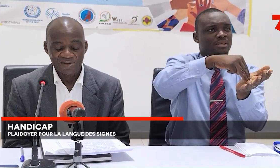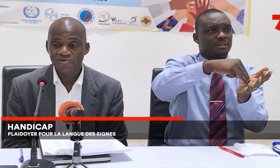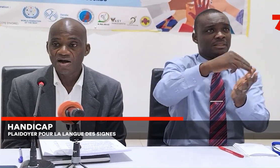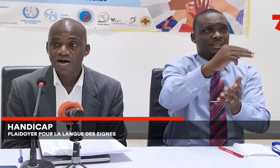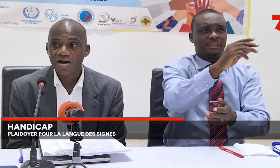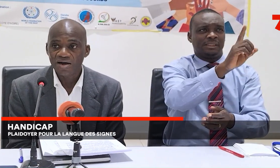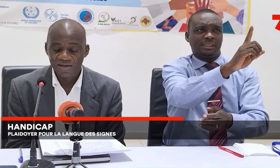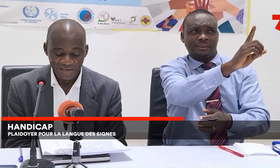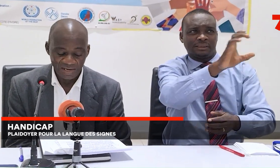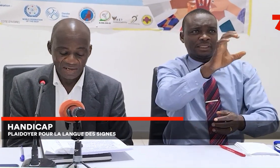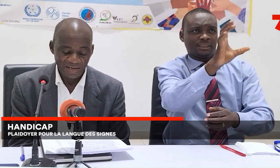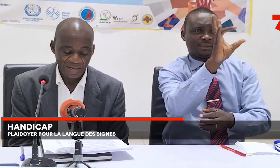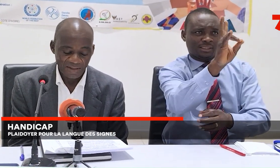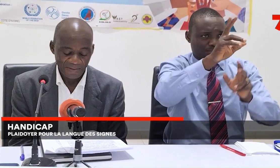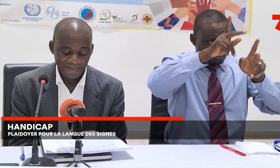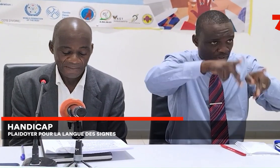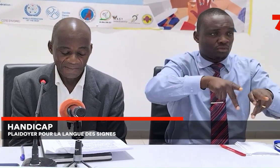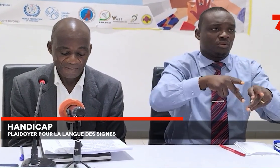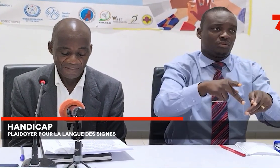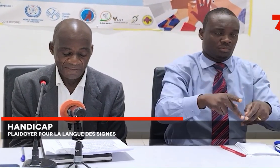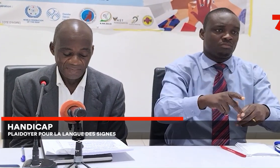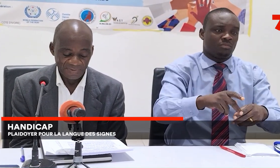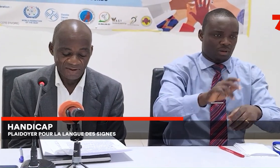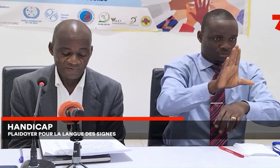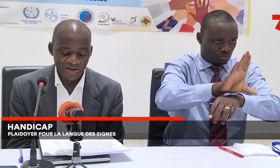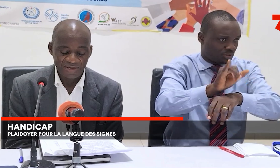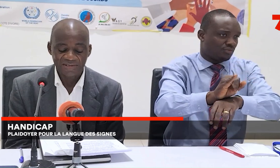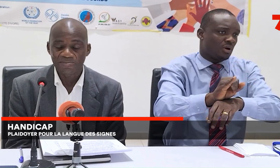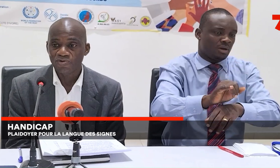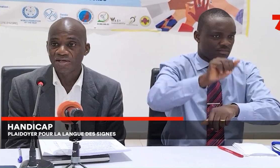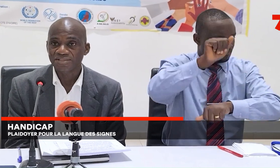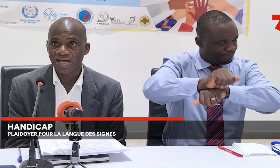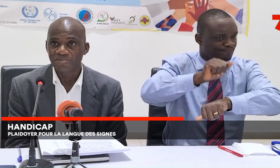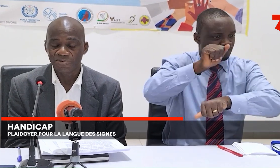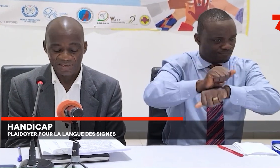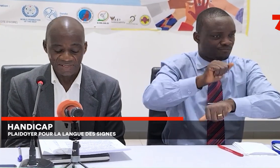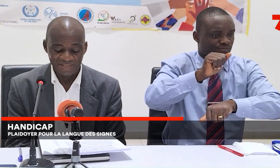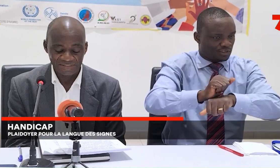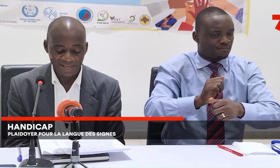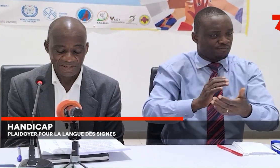'avoir un encroche capable et décent.